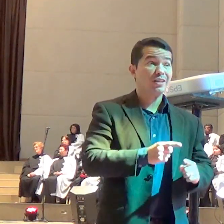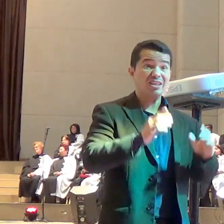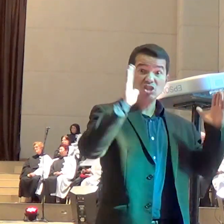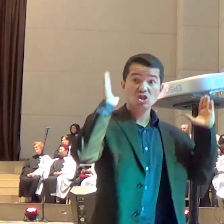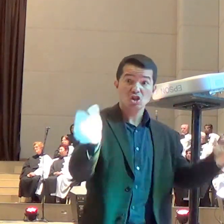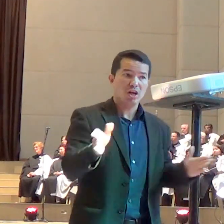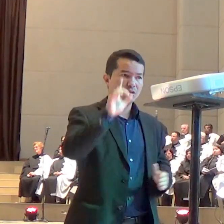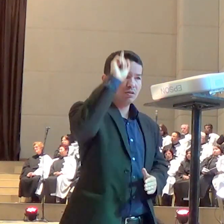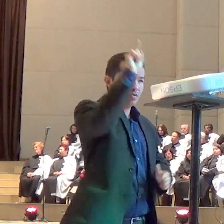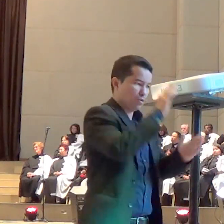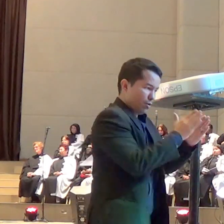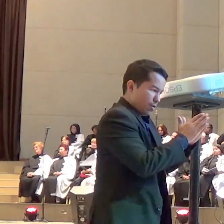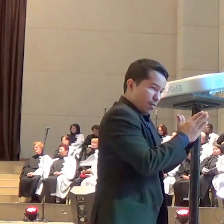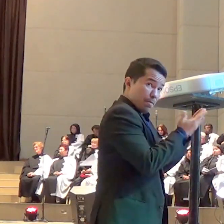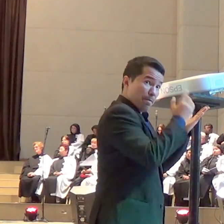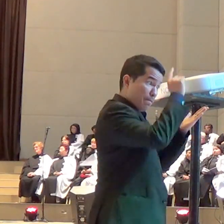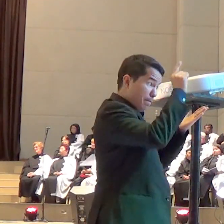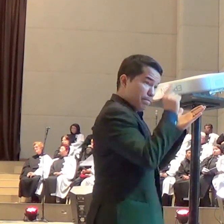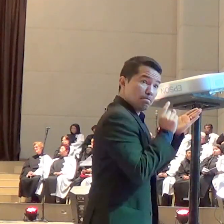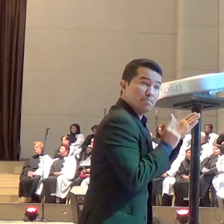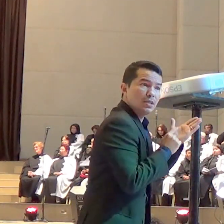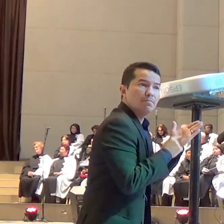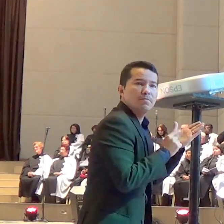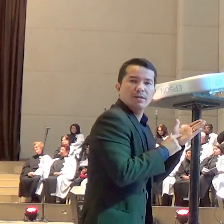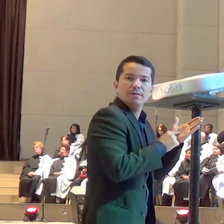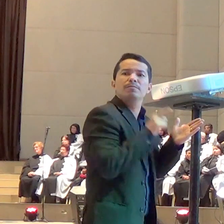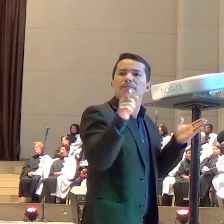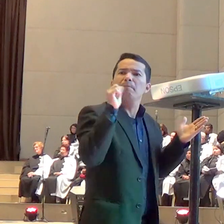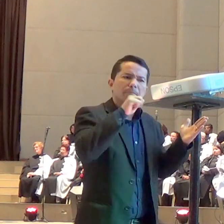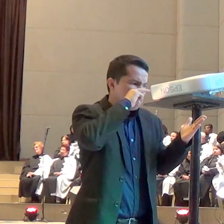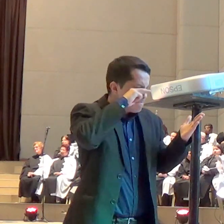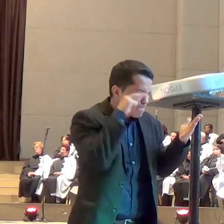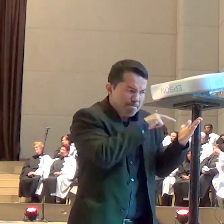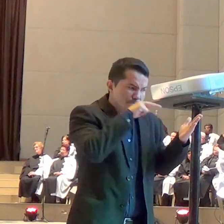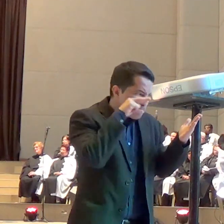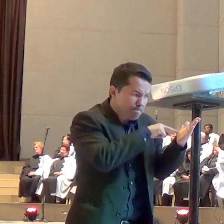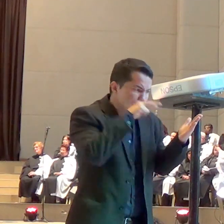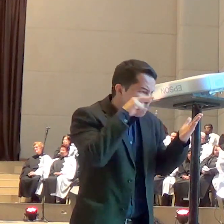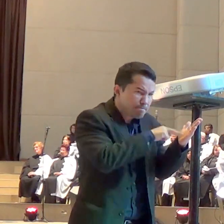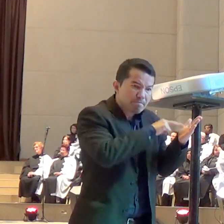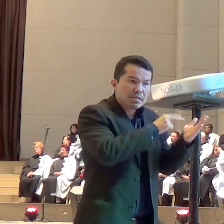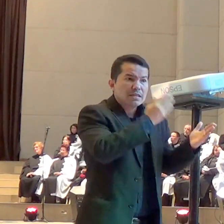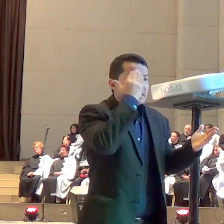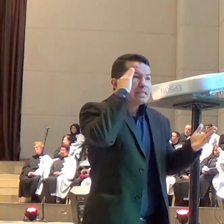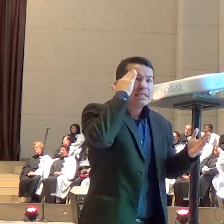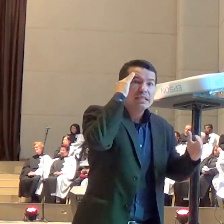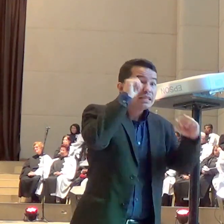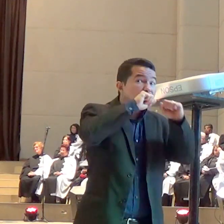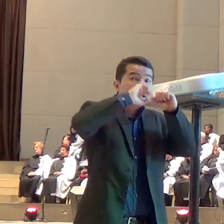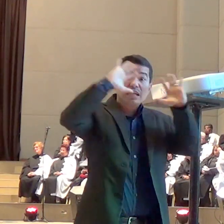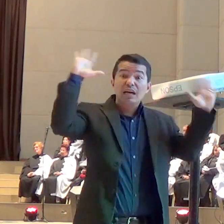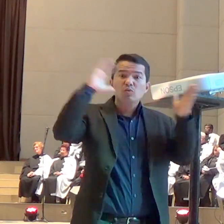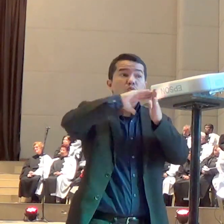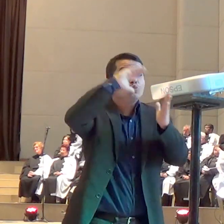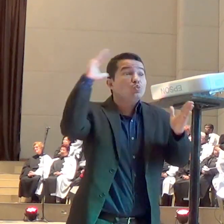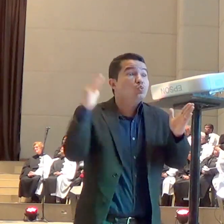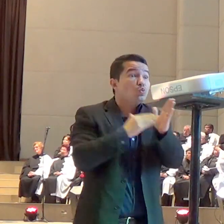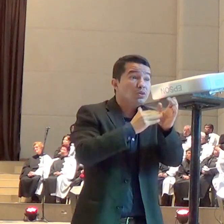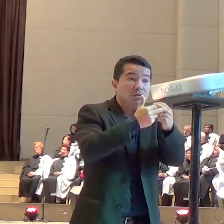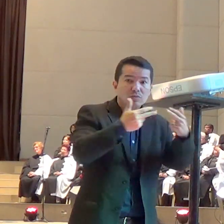objetiva, para nos ajudar a julgar todas as coisas. Olha só o que Paulo fala sobre isso. Galatas